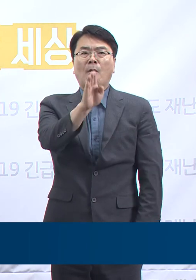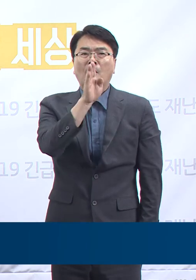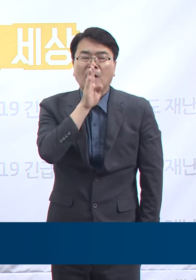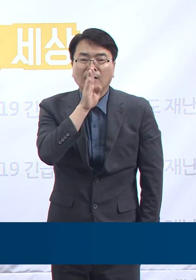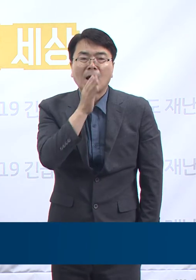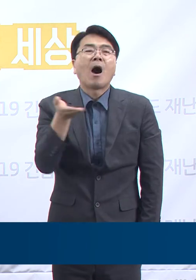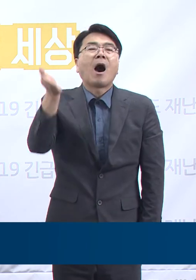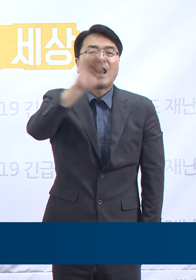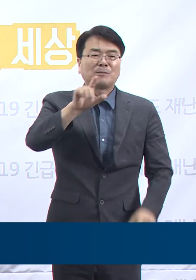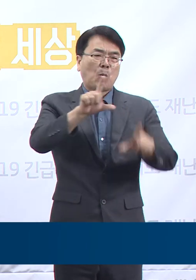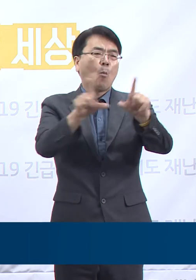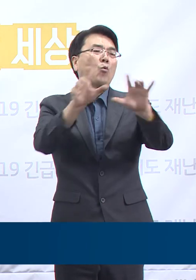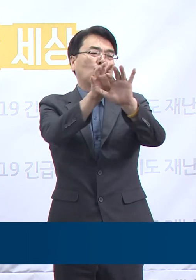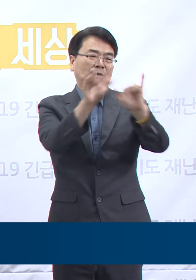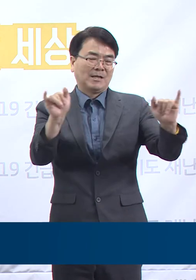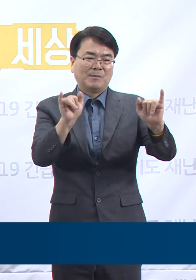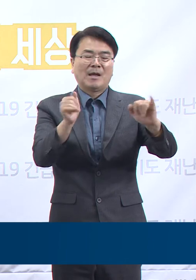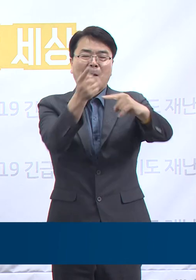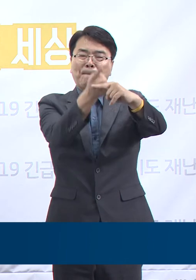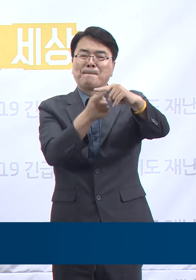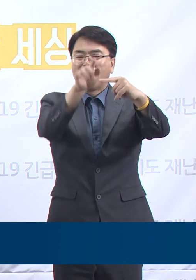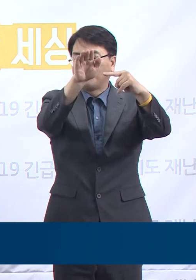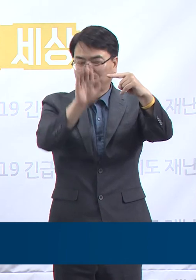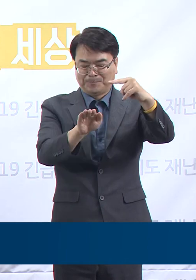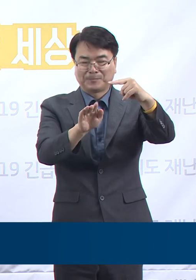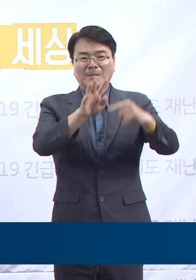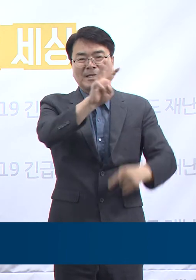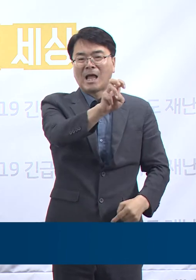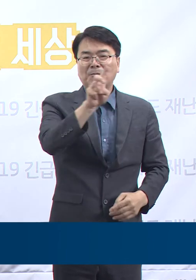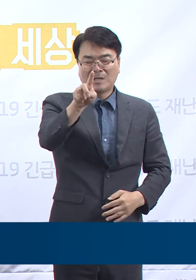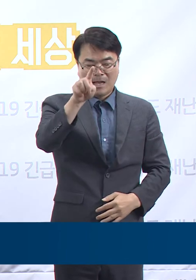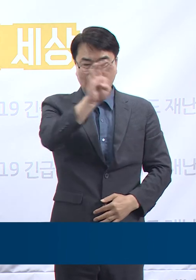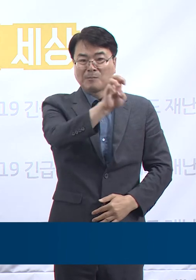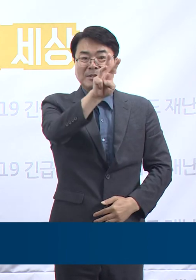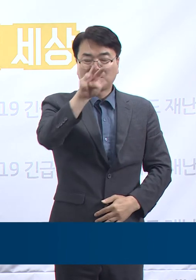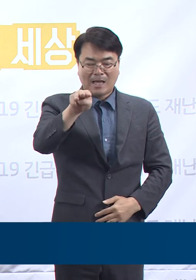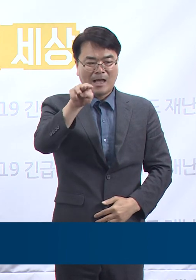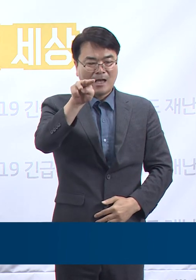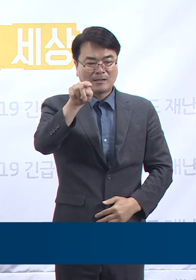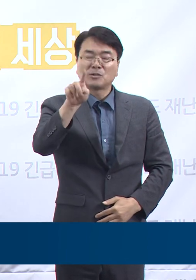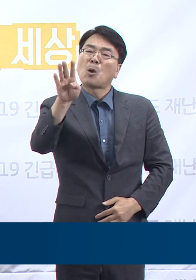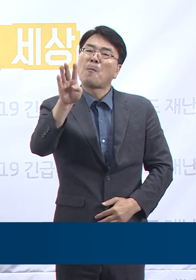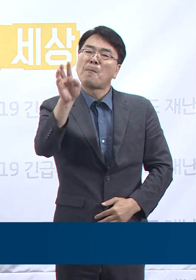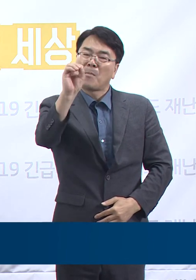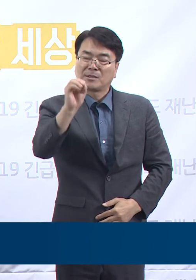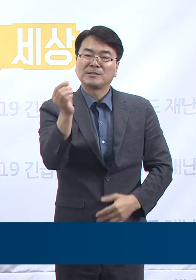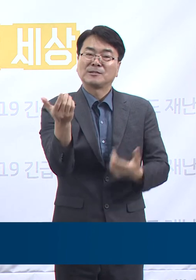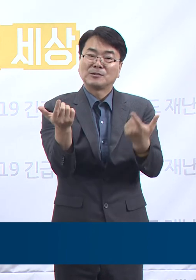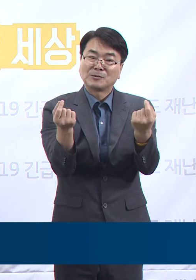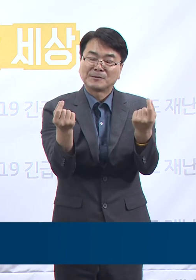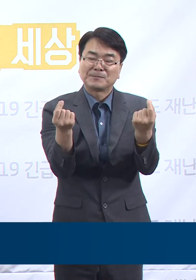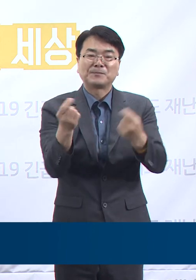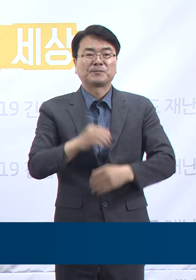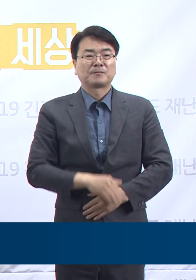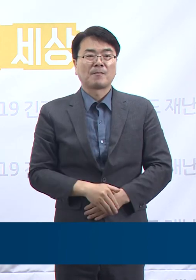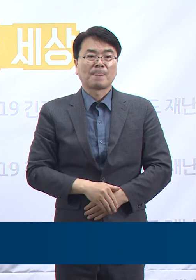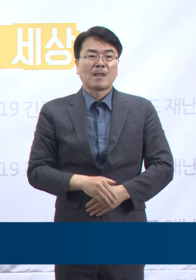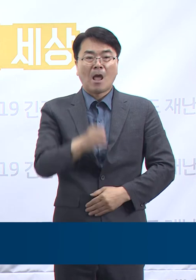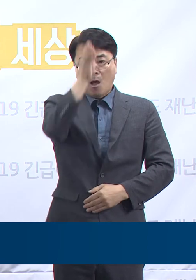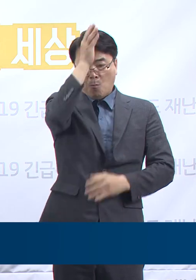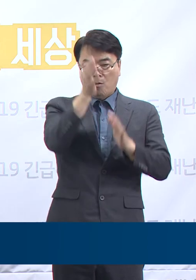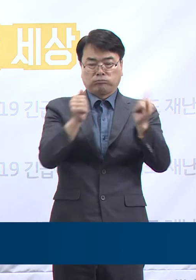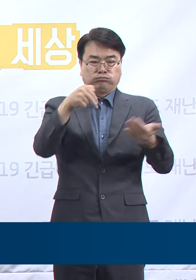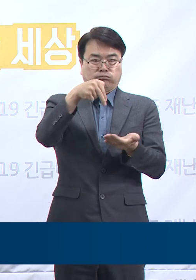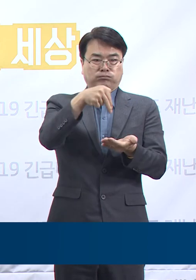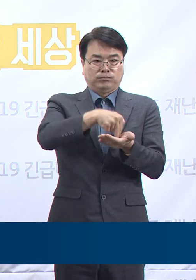일반인은 절반 수준인 34.6%만이 동의했으며 환자는 코로나 바이러스 감염을 스스로